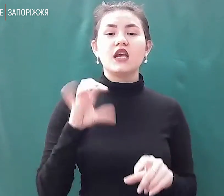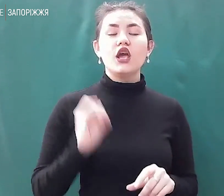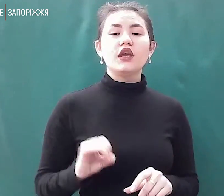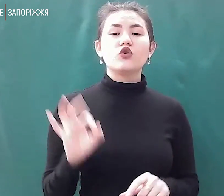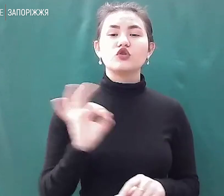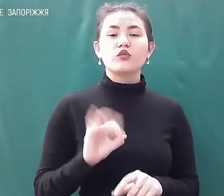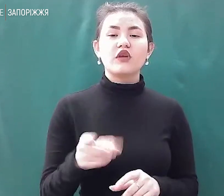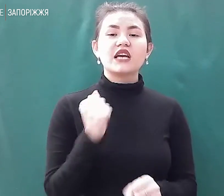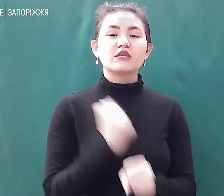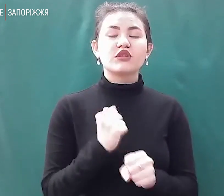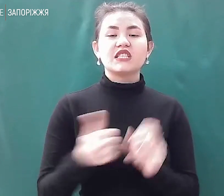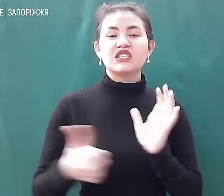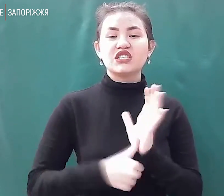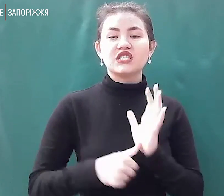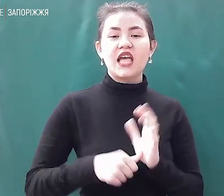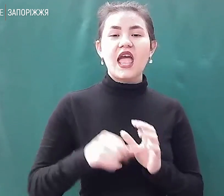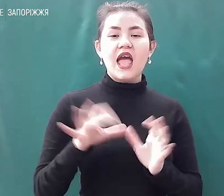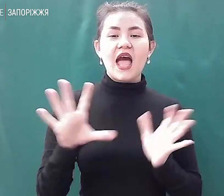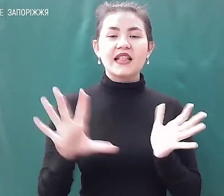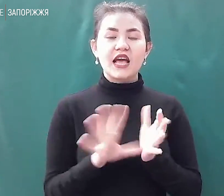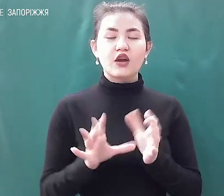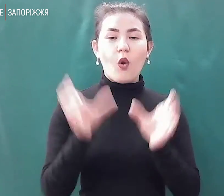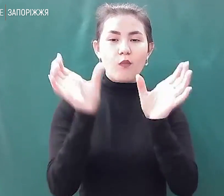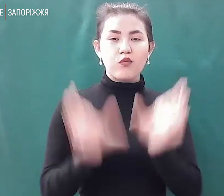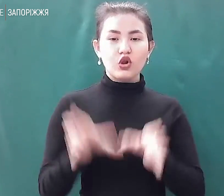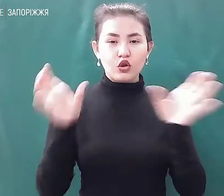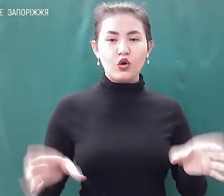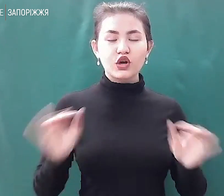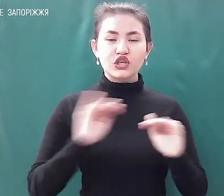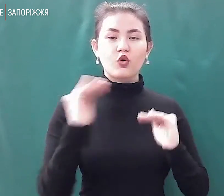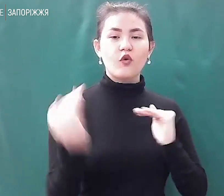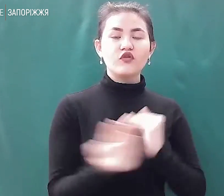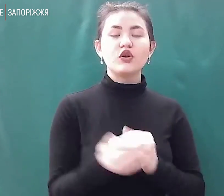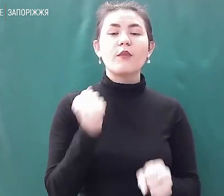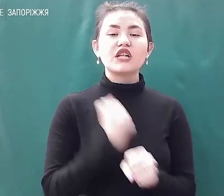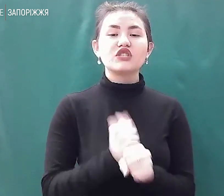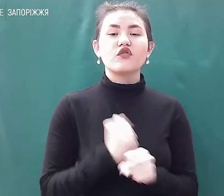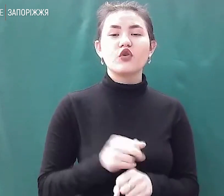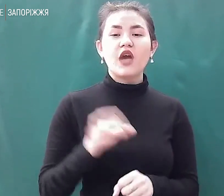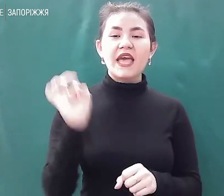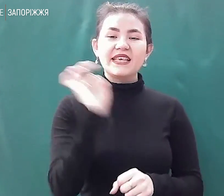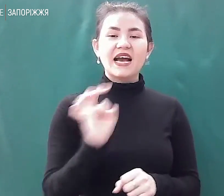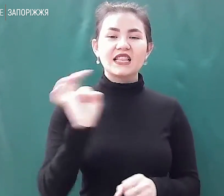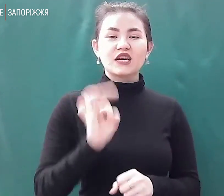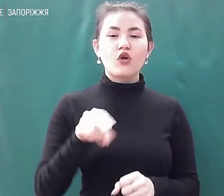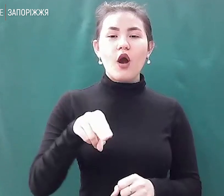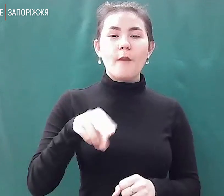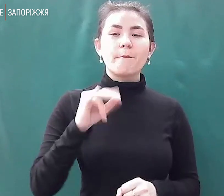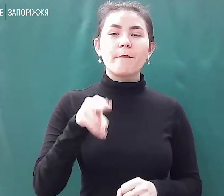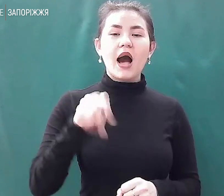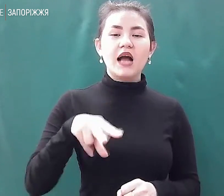шести енергоблоків та сховищів відпрацьованого ядерного палива. Порушено вимоги ядерної та